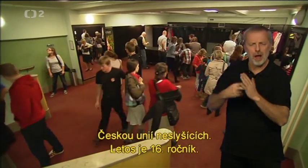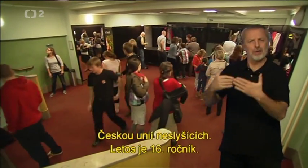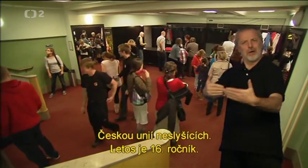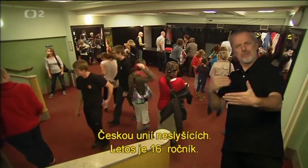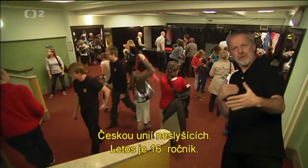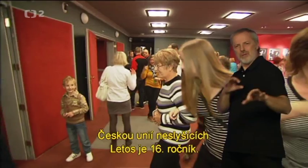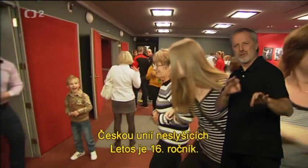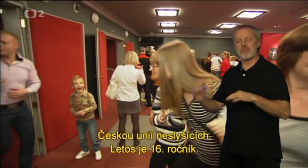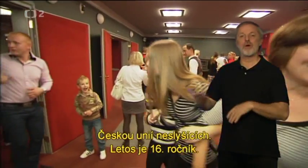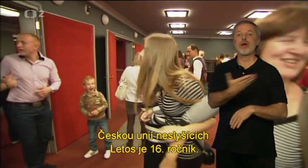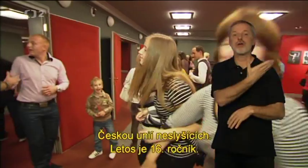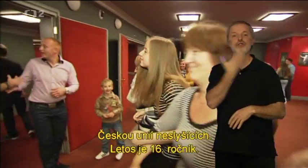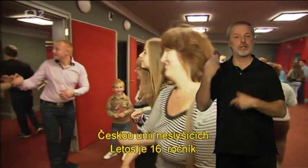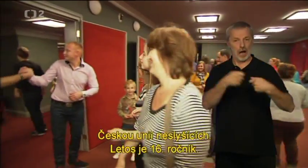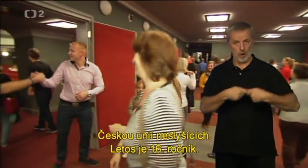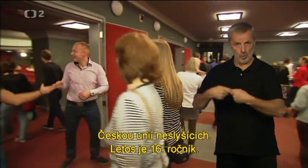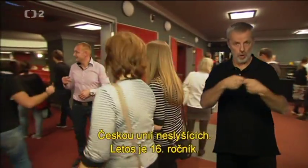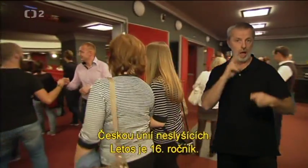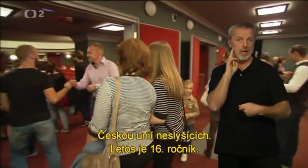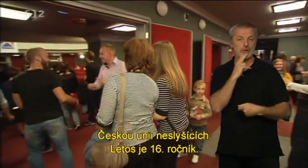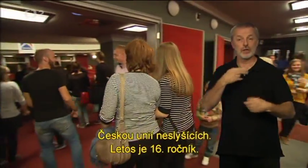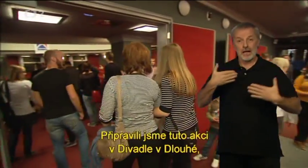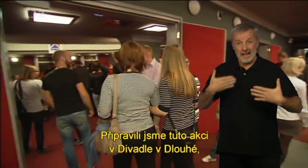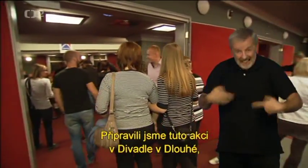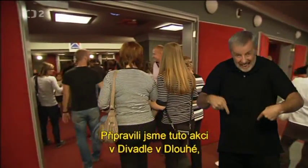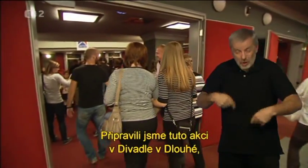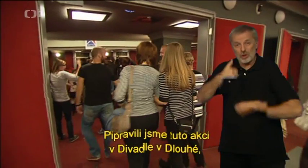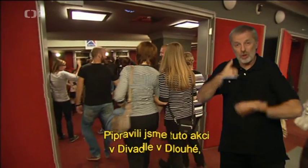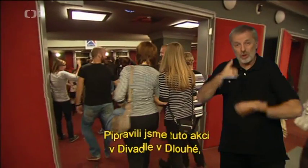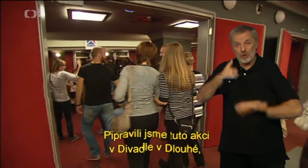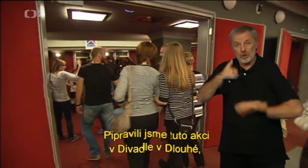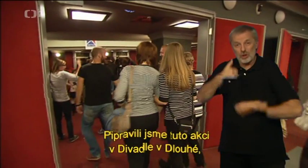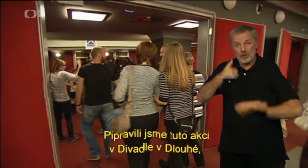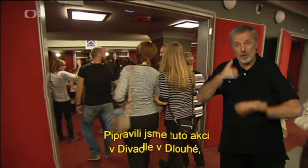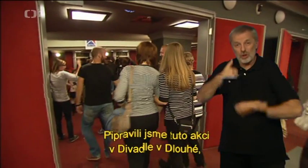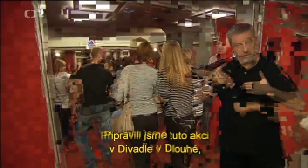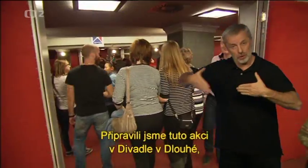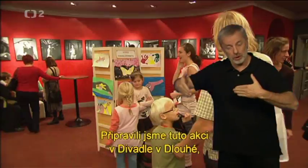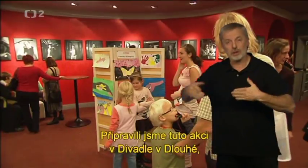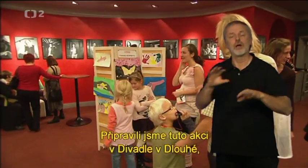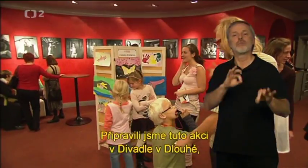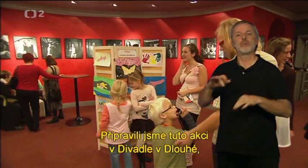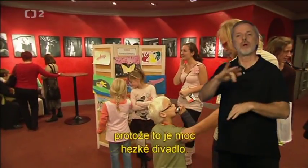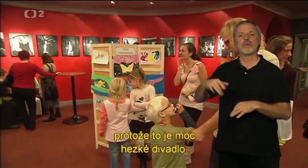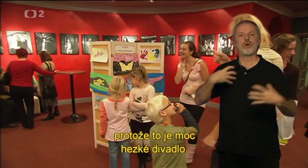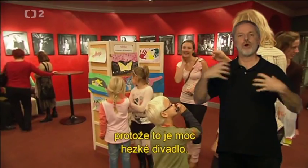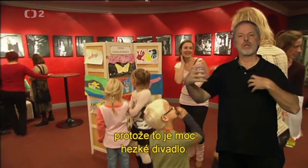Českou unii neslyšících. Letos je to 16. ročník. Připravili jsme v divadle v dlouhé, protože to je moc hezké